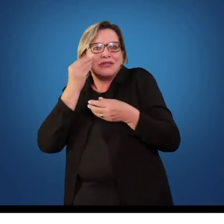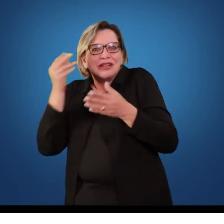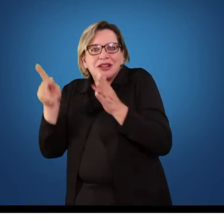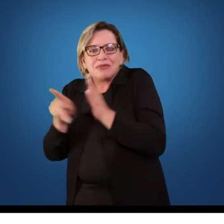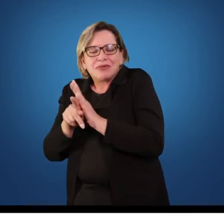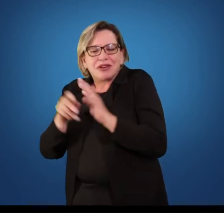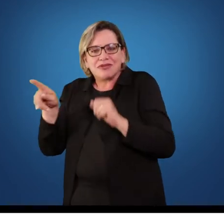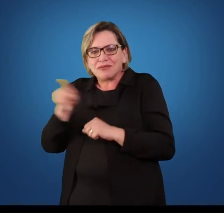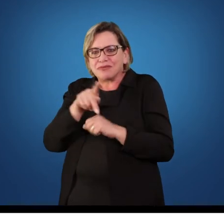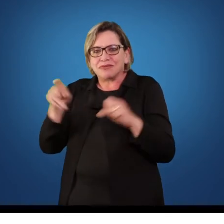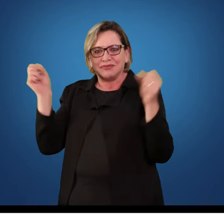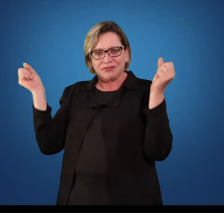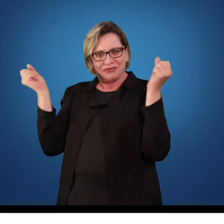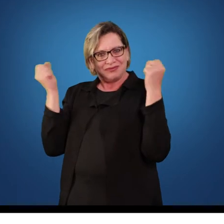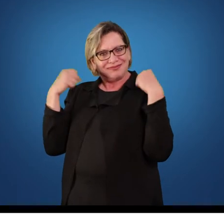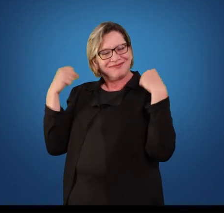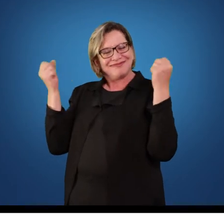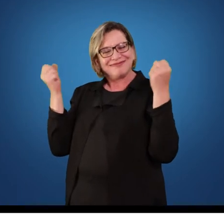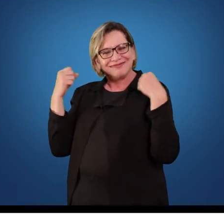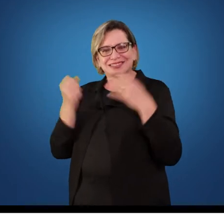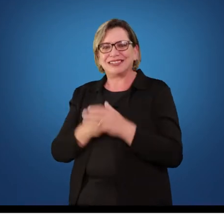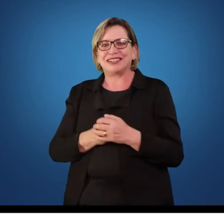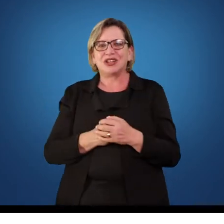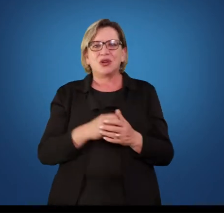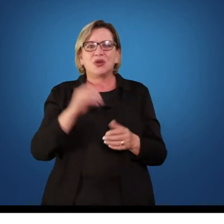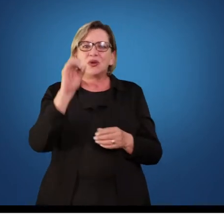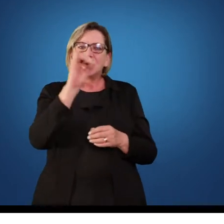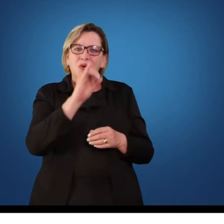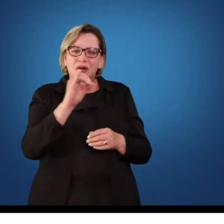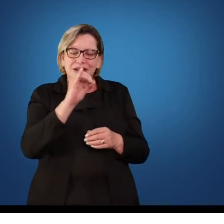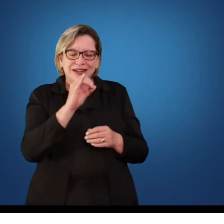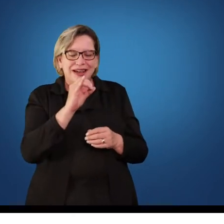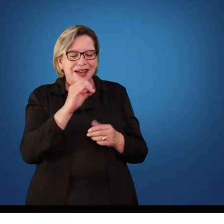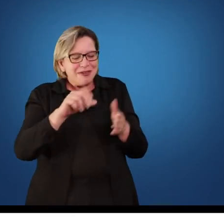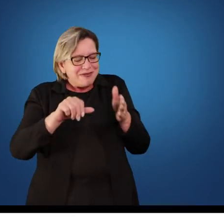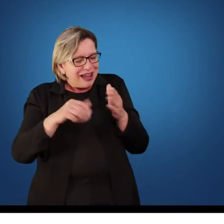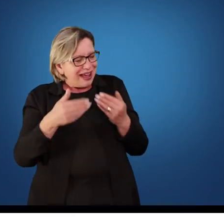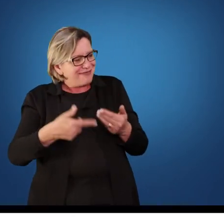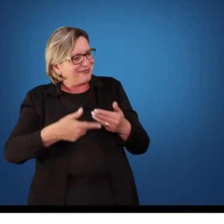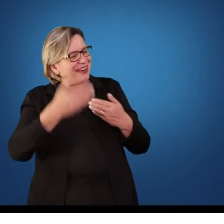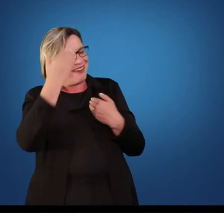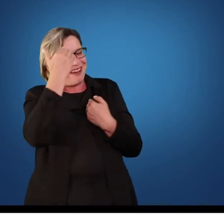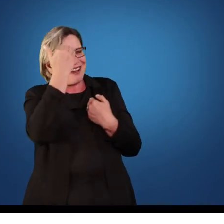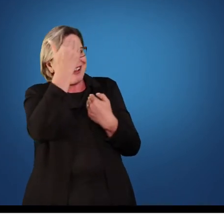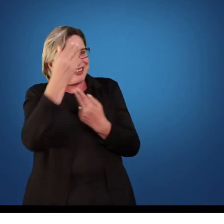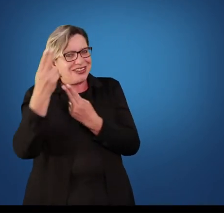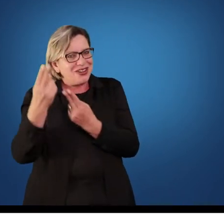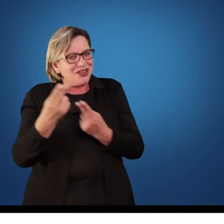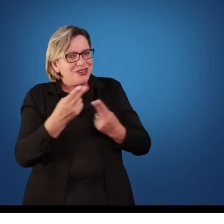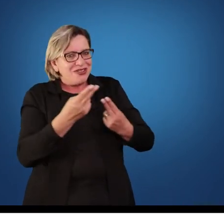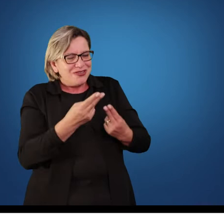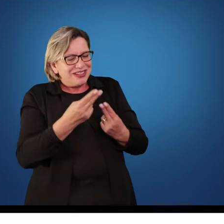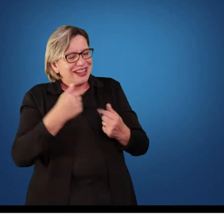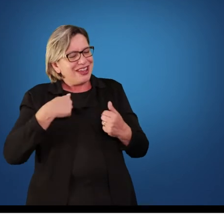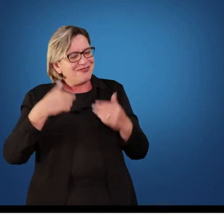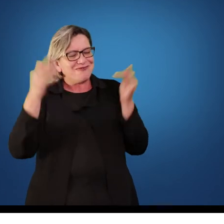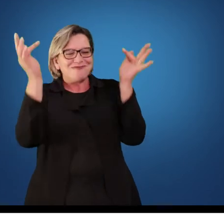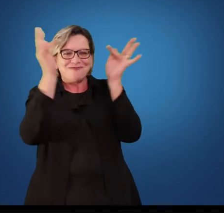física. Olá, primeiro eu gostaria de agradecer o convite, fico muito honrado de estar participando dessa videoaula. E eu sou